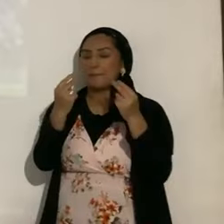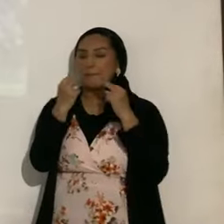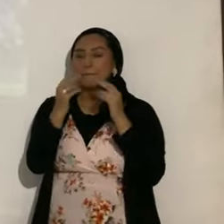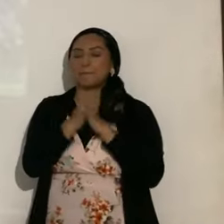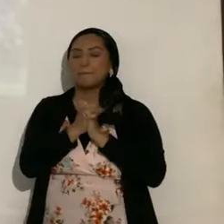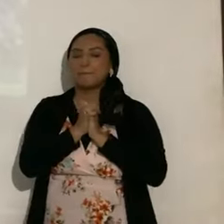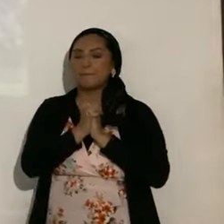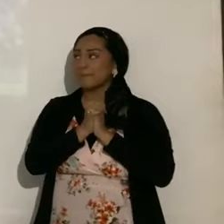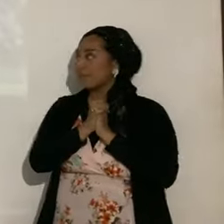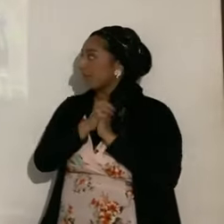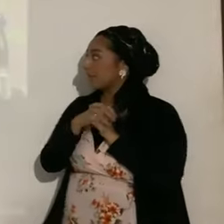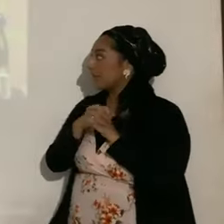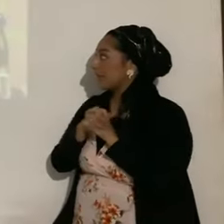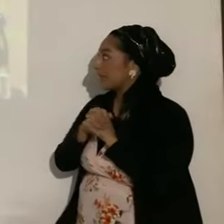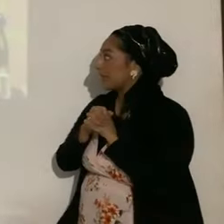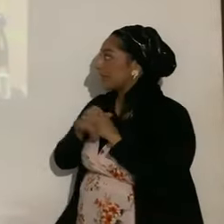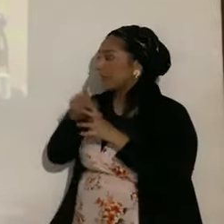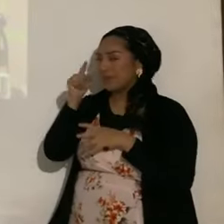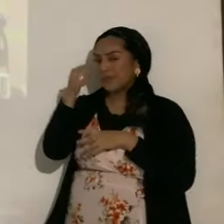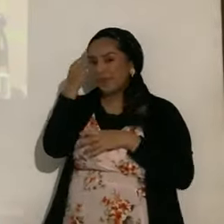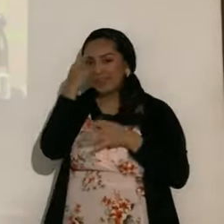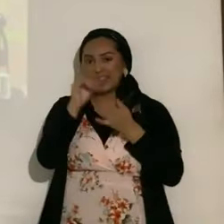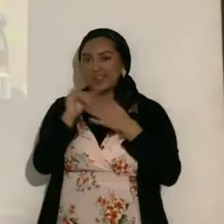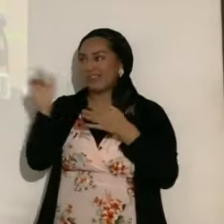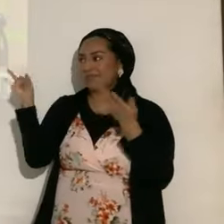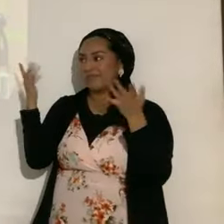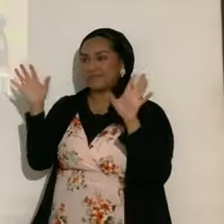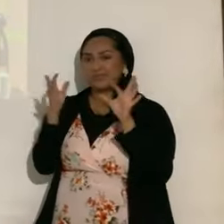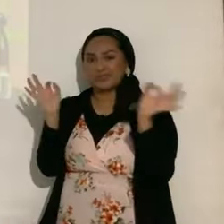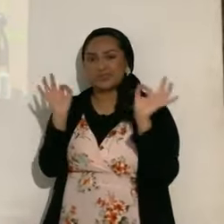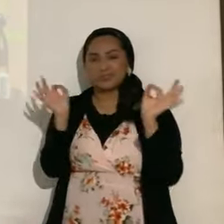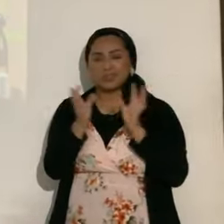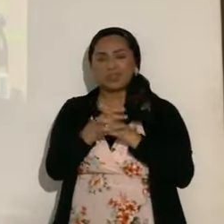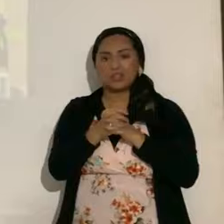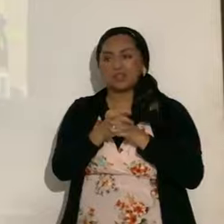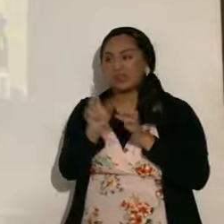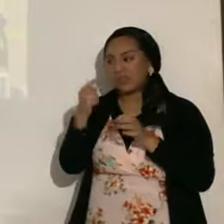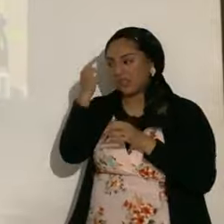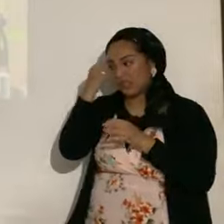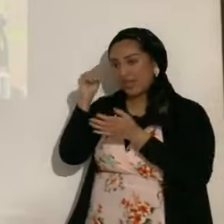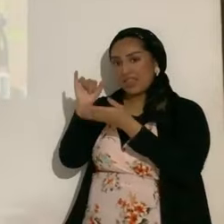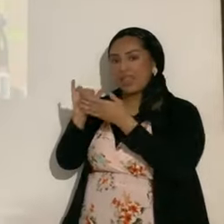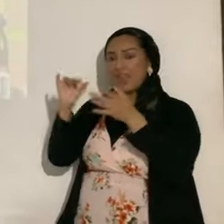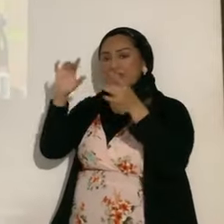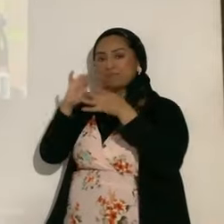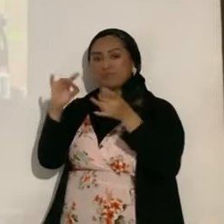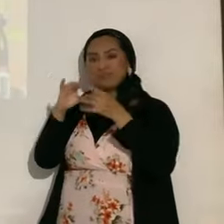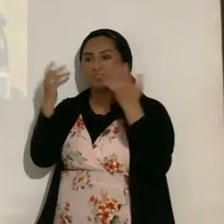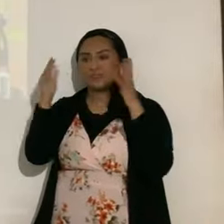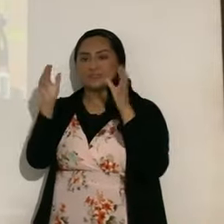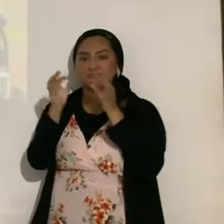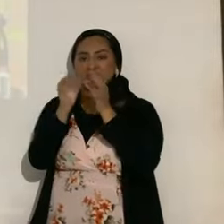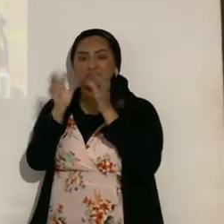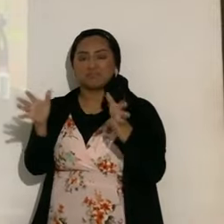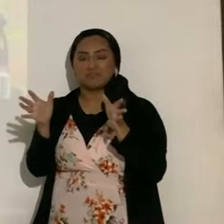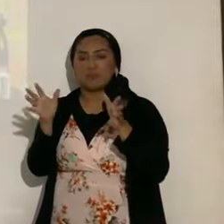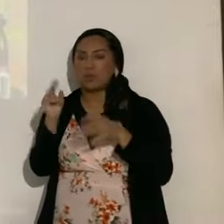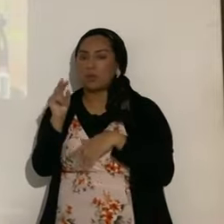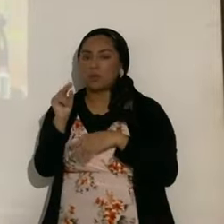quitar la diapositiva, ¿creen que esto ya murió? ¿Que esta, que esta mitología, y todo eso ya murió? No, no.